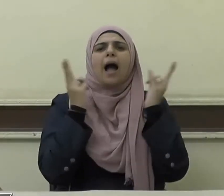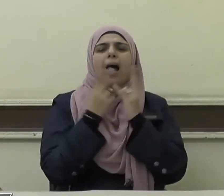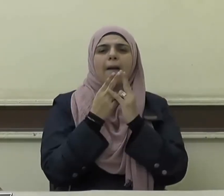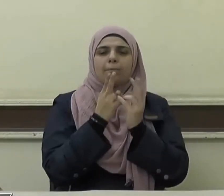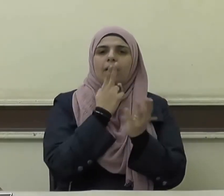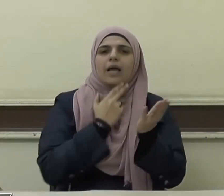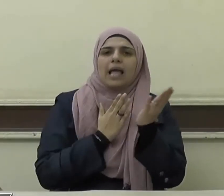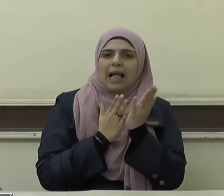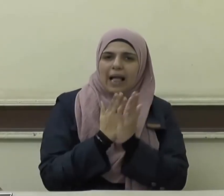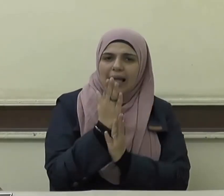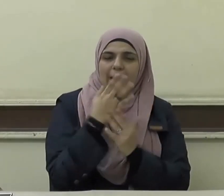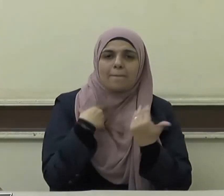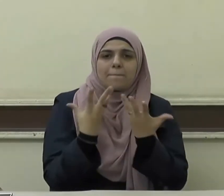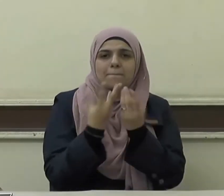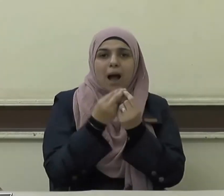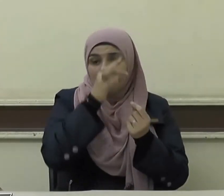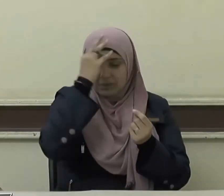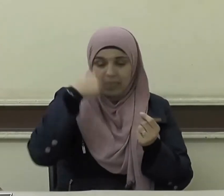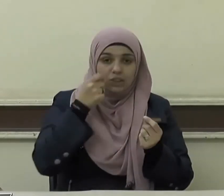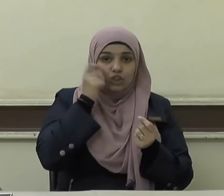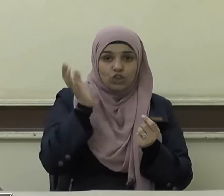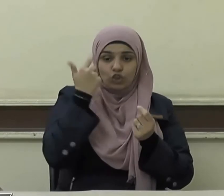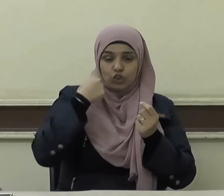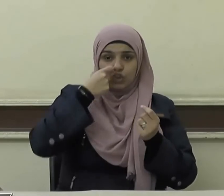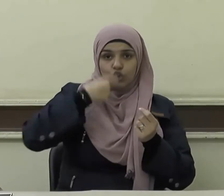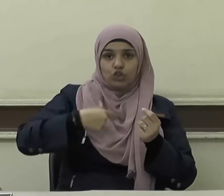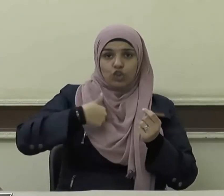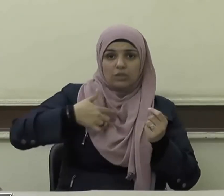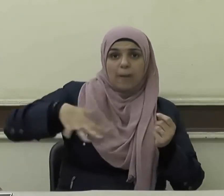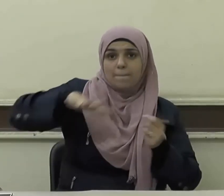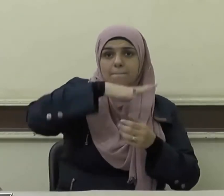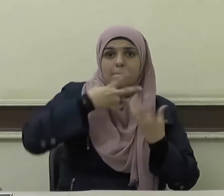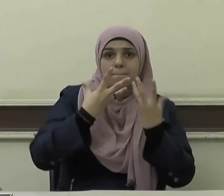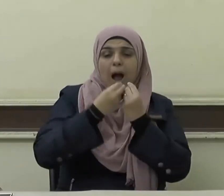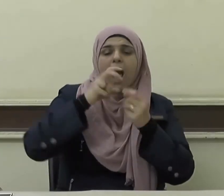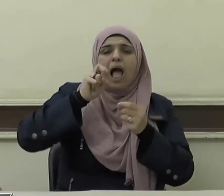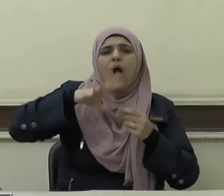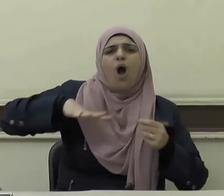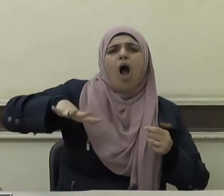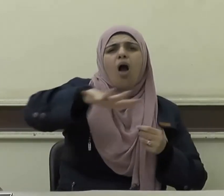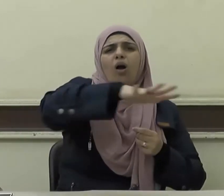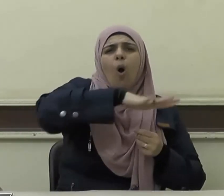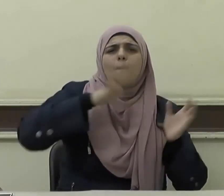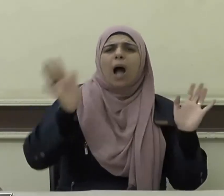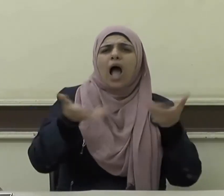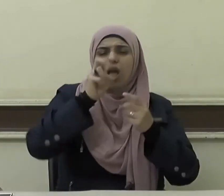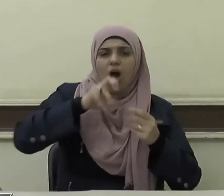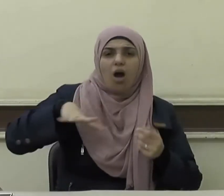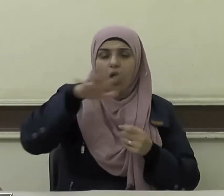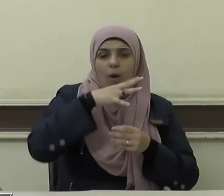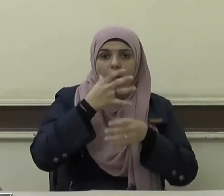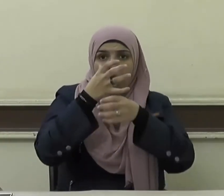النبيلة التي ما إن تمسكت بها أي أمة من الأمم